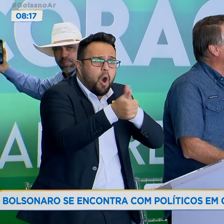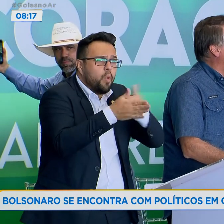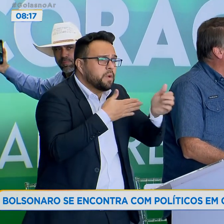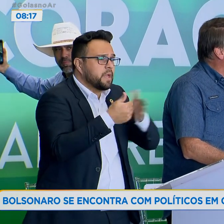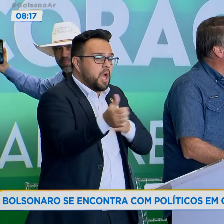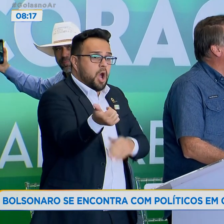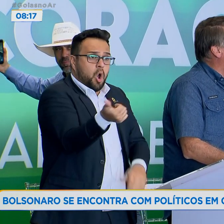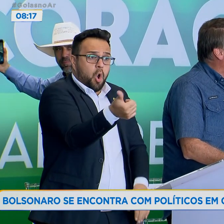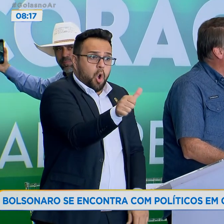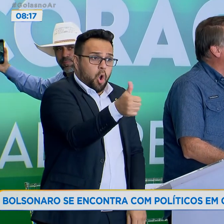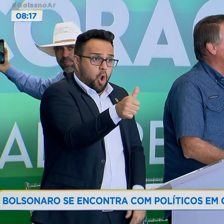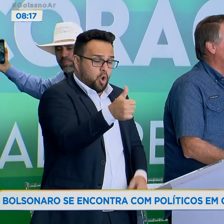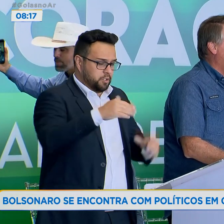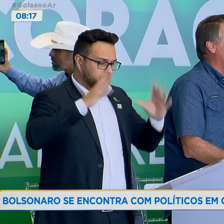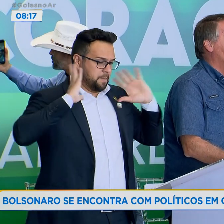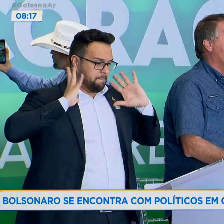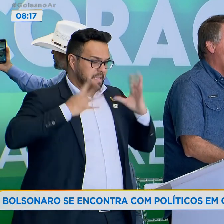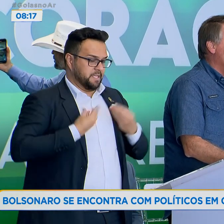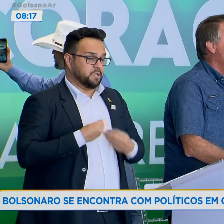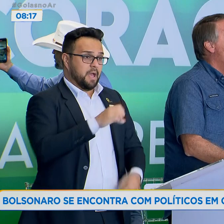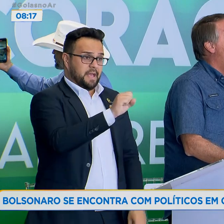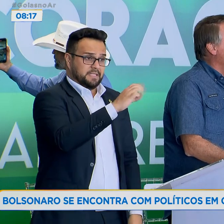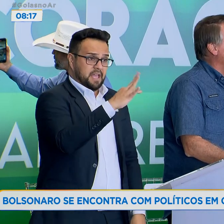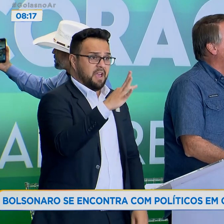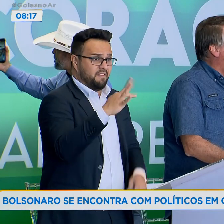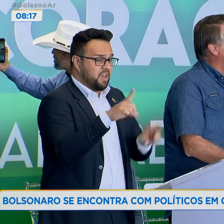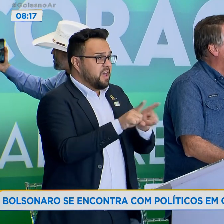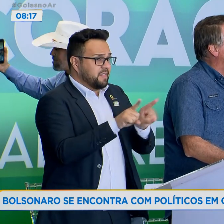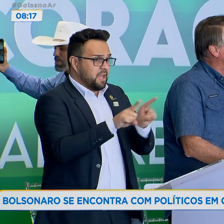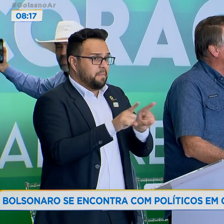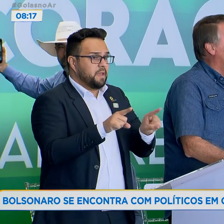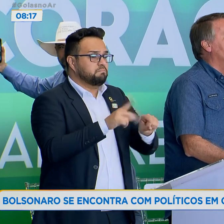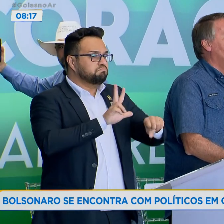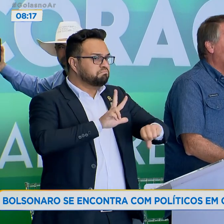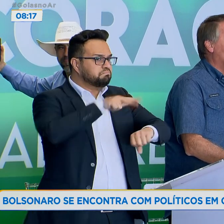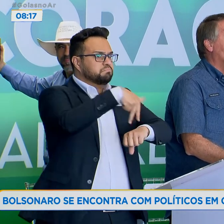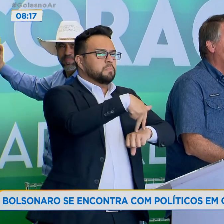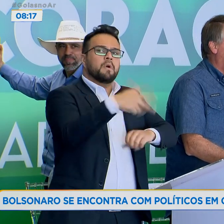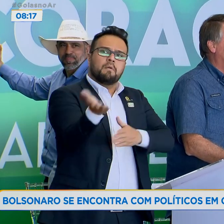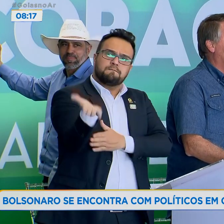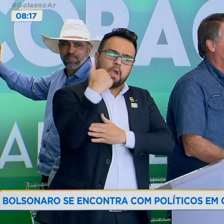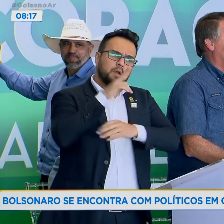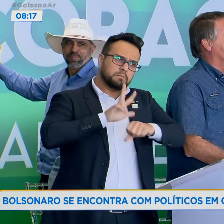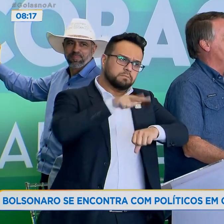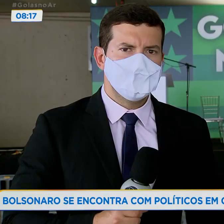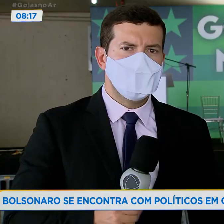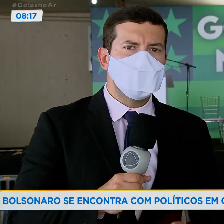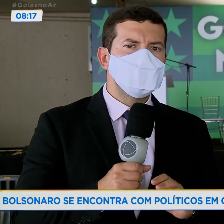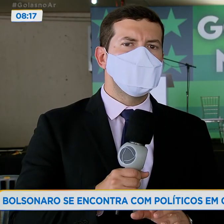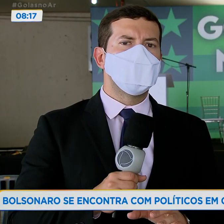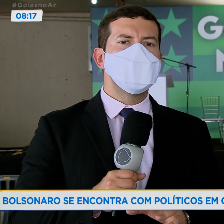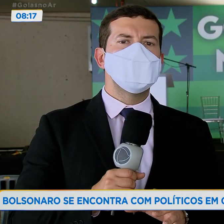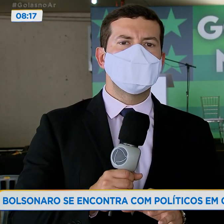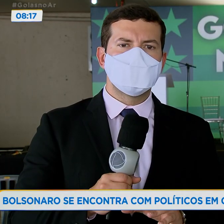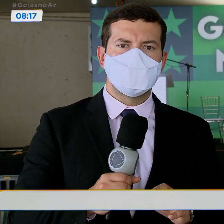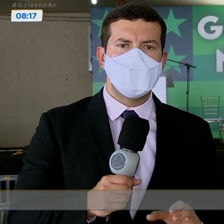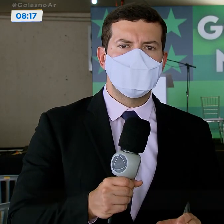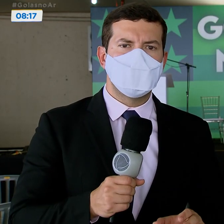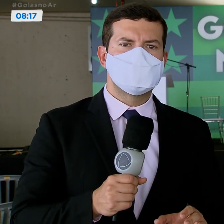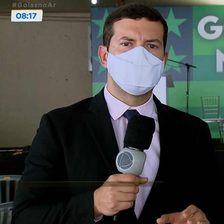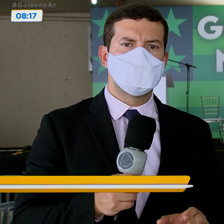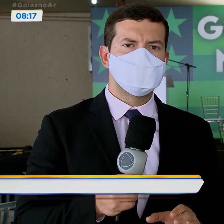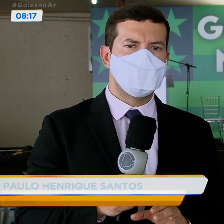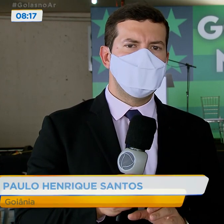dos 11 ministros do Supremo Tribunal Federal a ocupar o carro de som e falar com o povo brasileiro. Ainda em Goiânia,